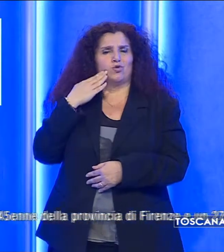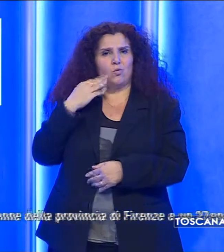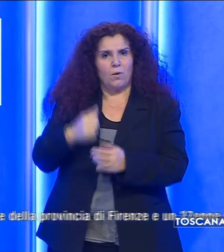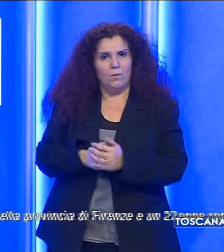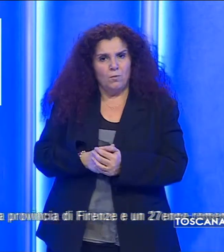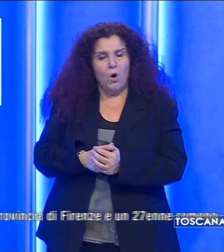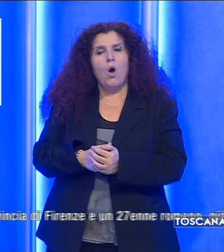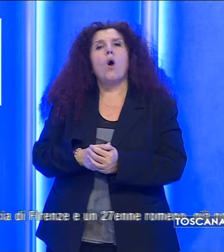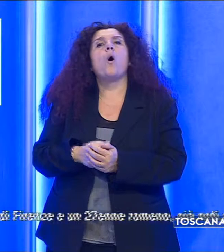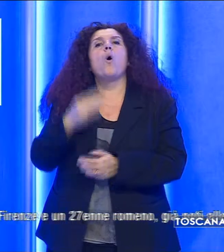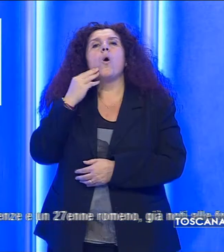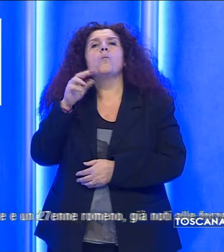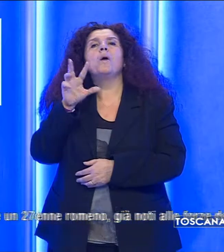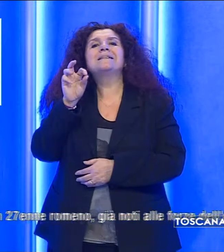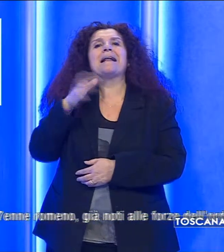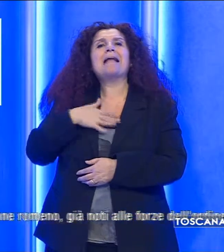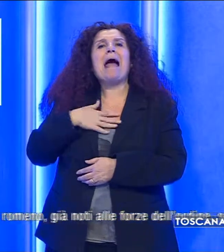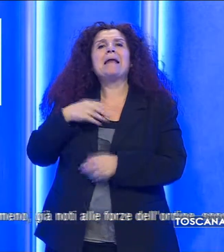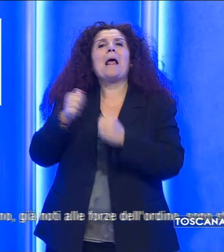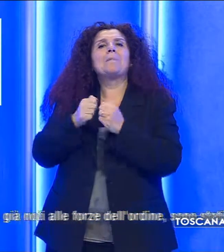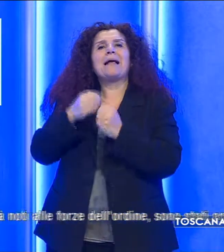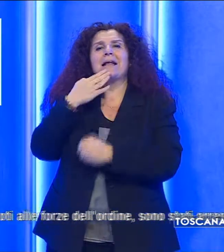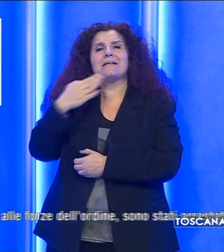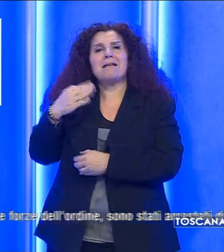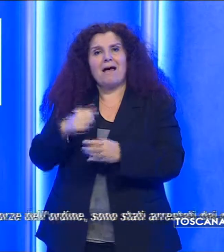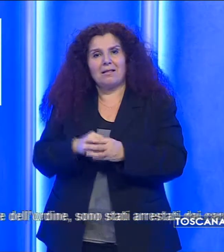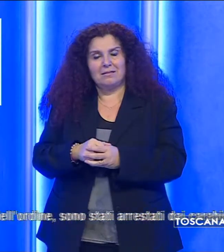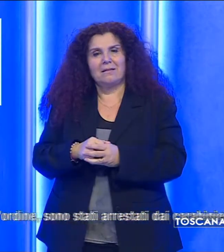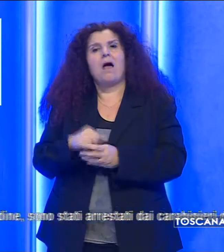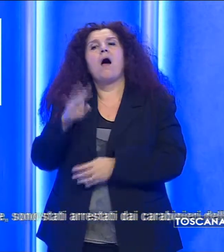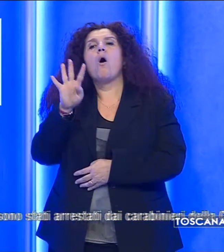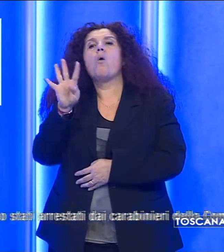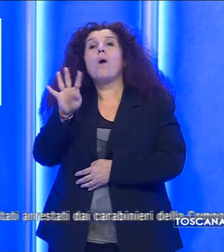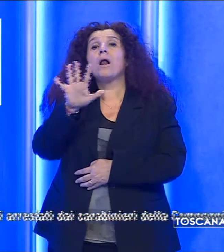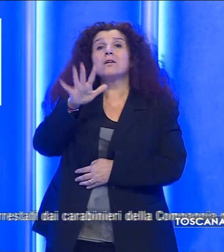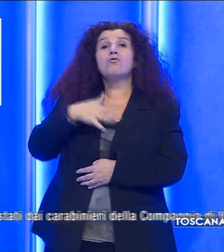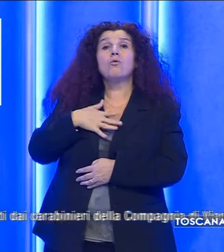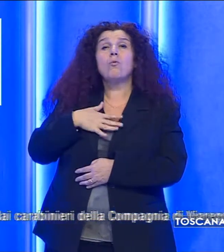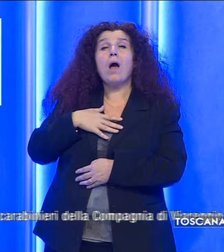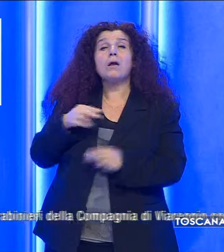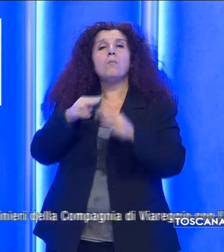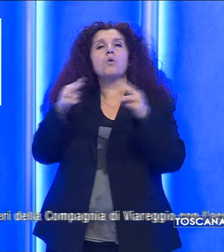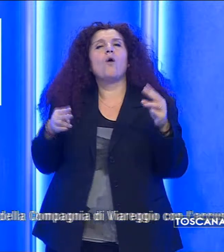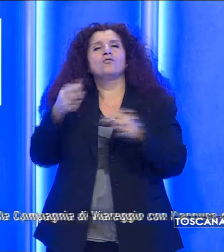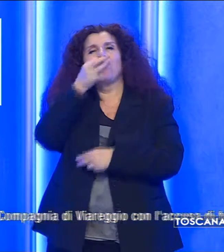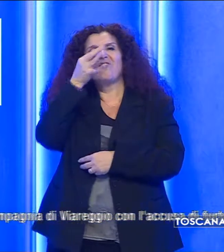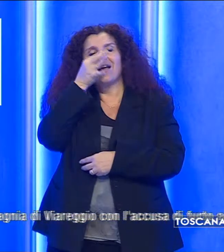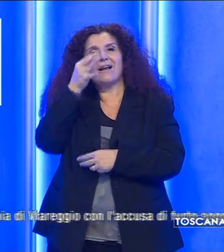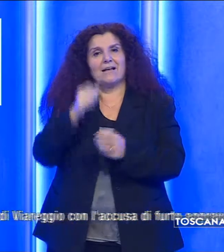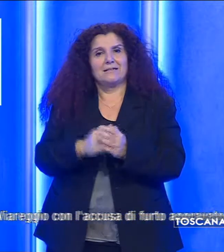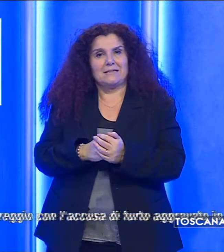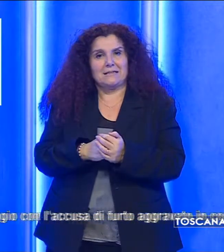un 30enne di Pietrasanta, un 45enne della provincia di Firenze